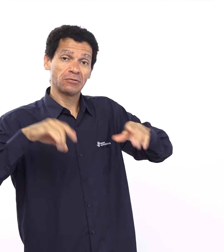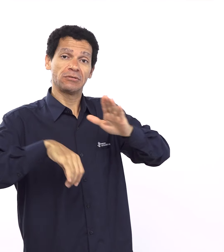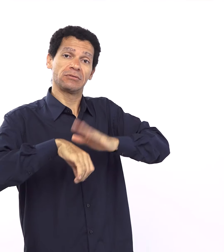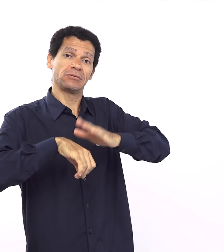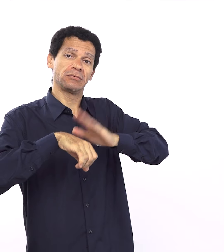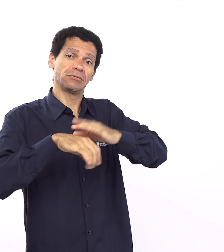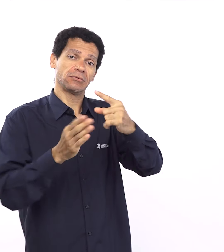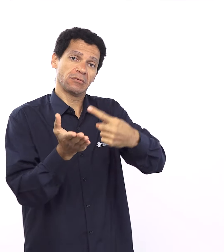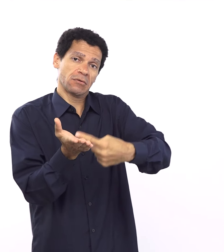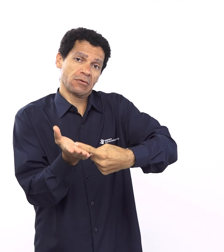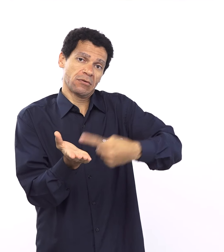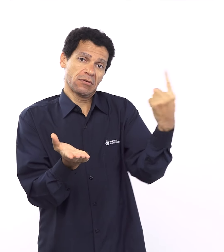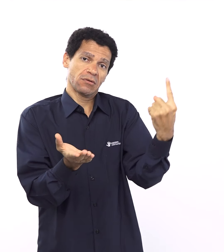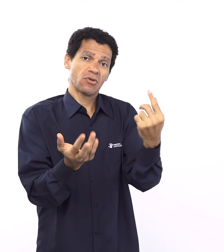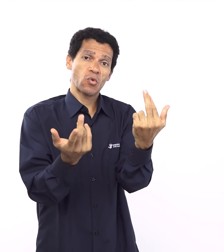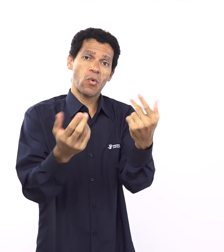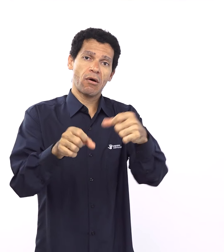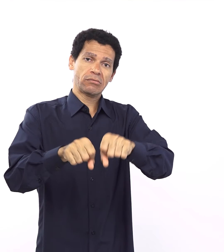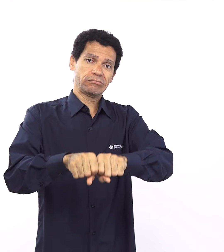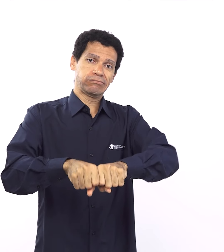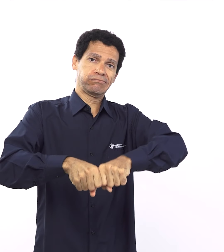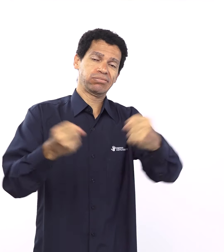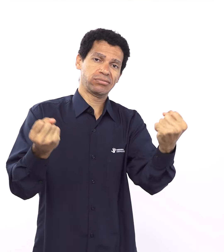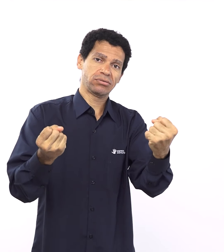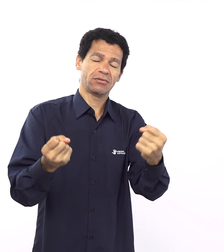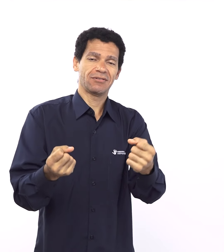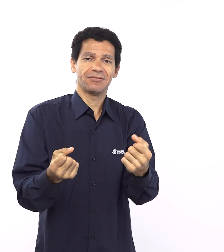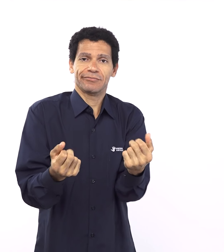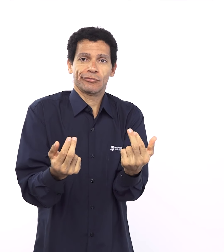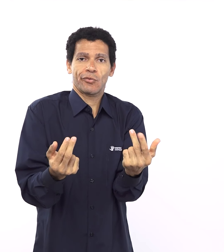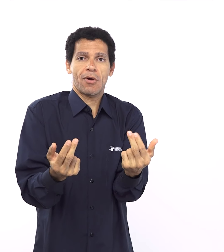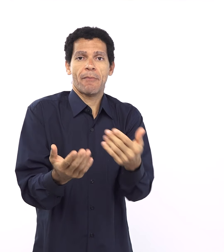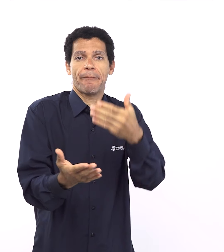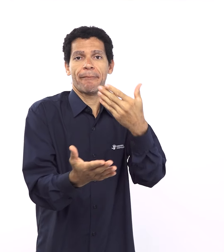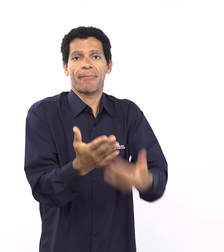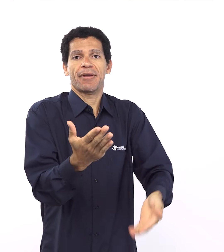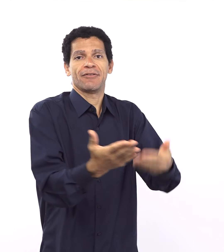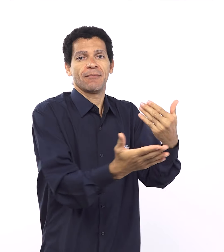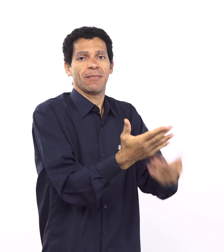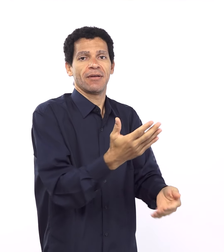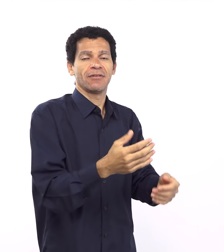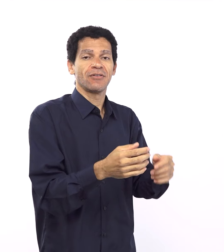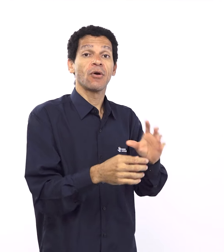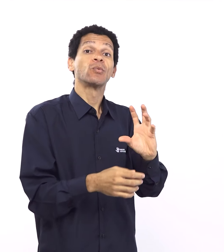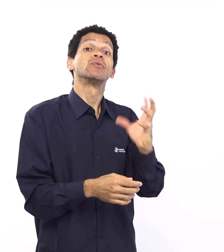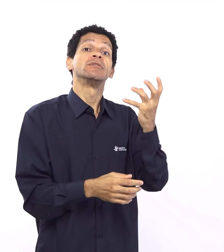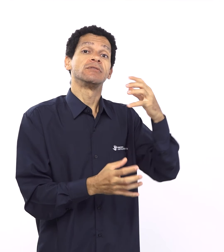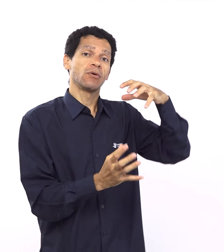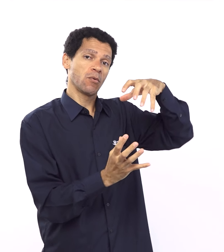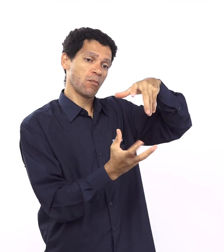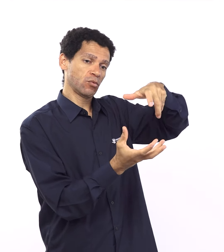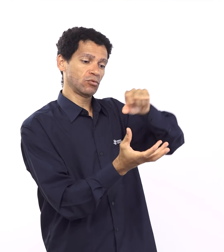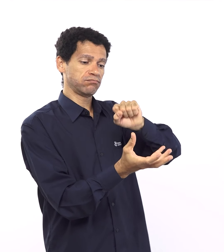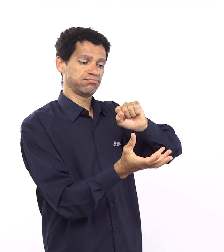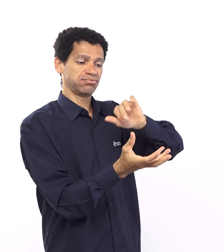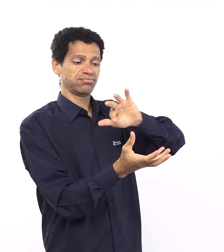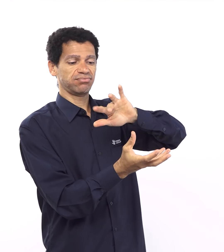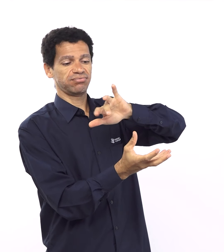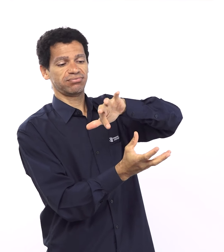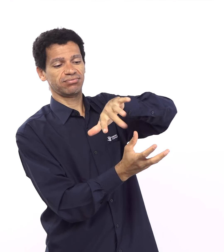lados do planeta e aqui no livro de Jeremias a gente está justamente nesse período crucial da história de